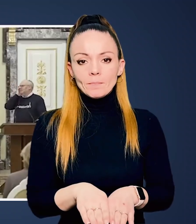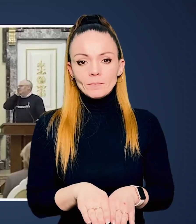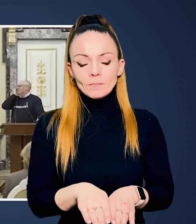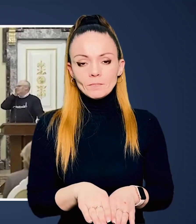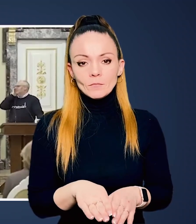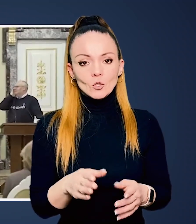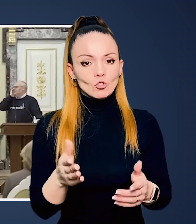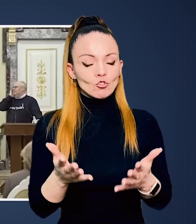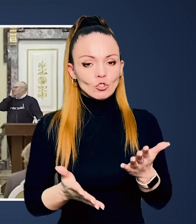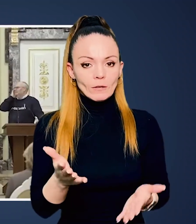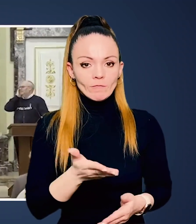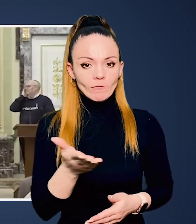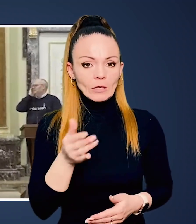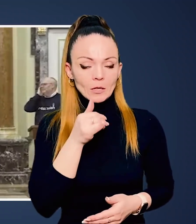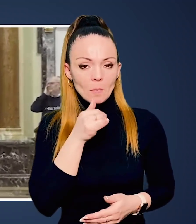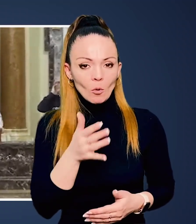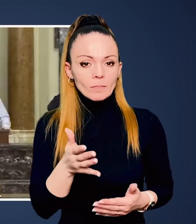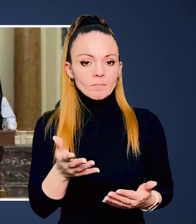єдиним.